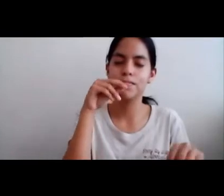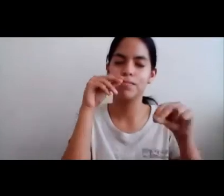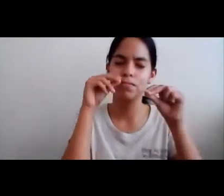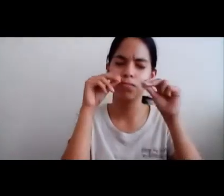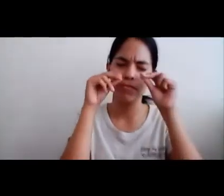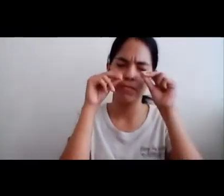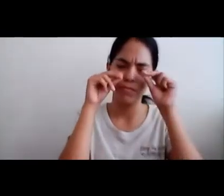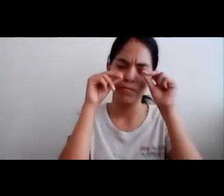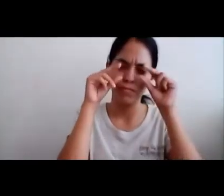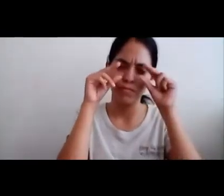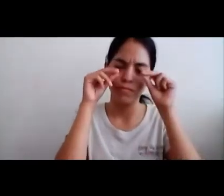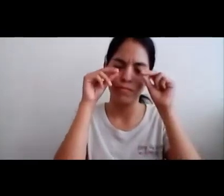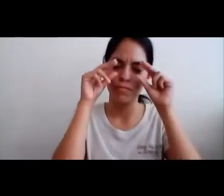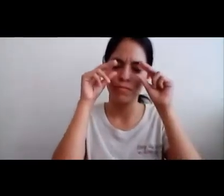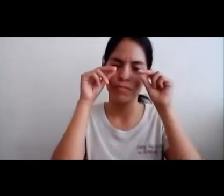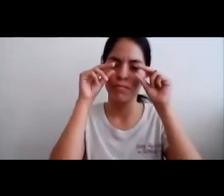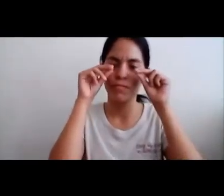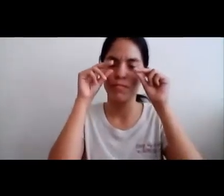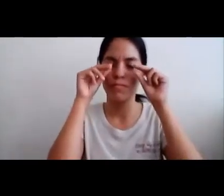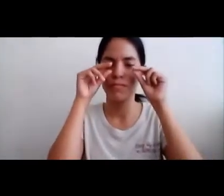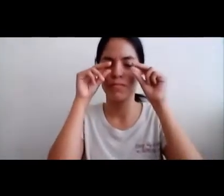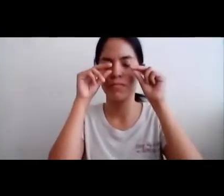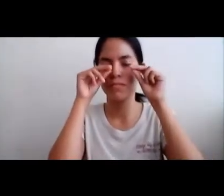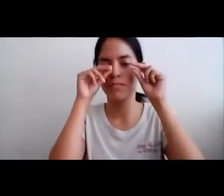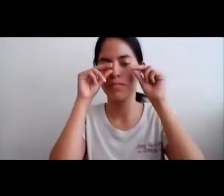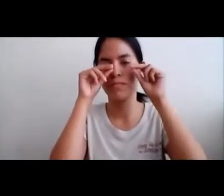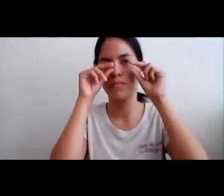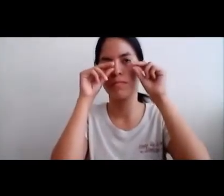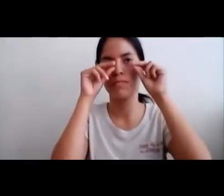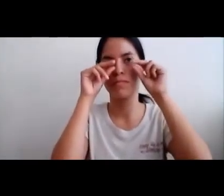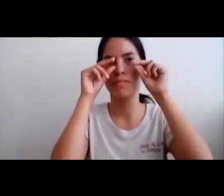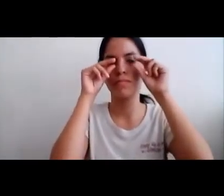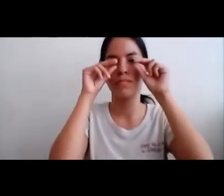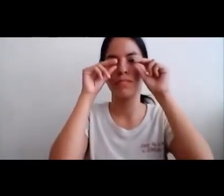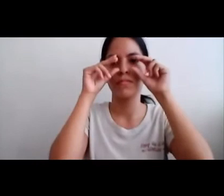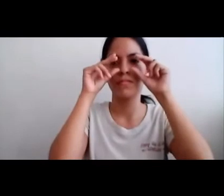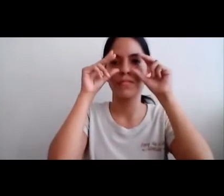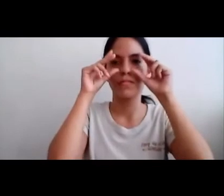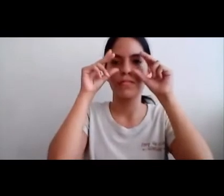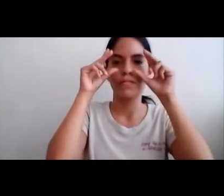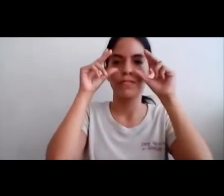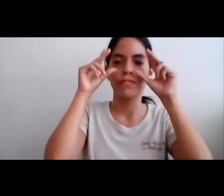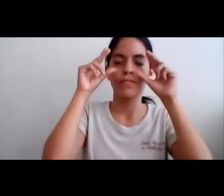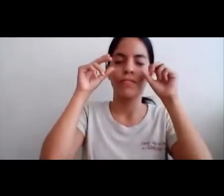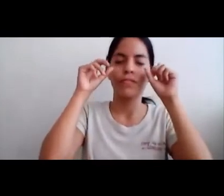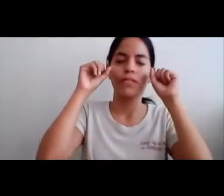Esta Inmediatamente Comenzó A parpadear Y abrió Los ojos